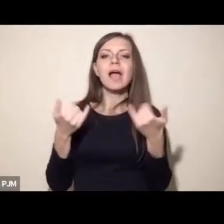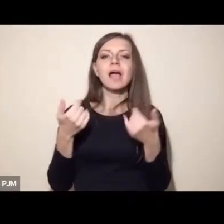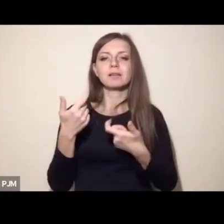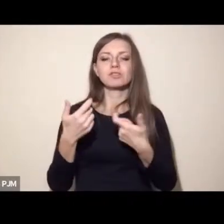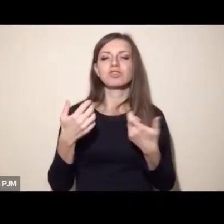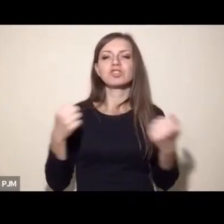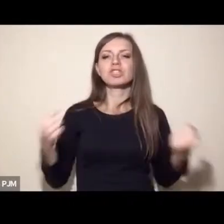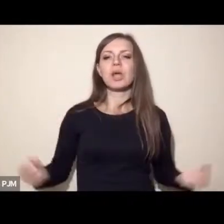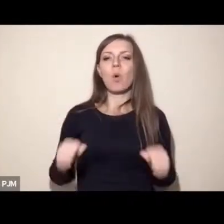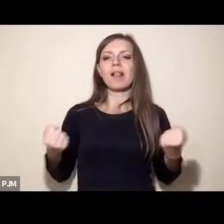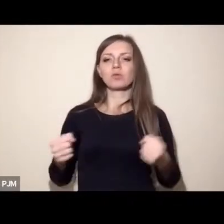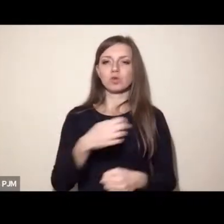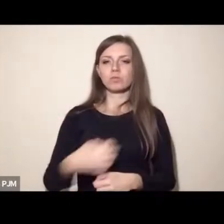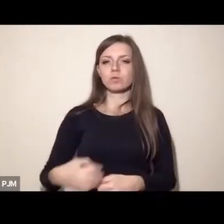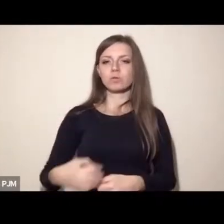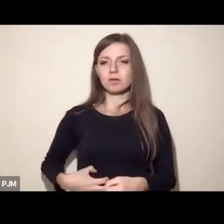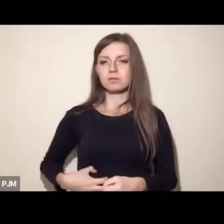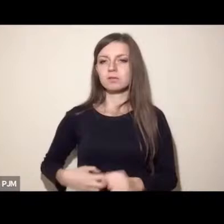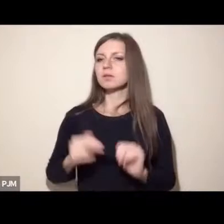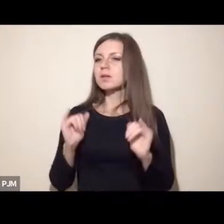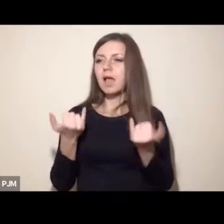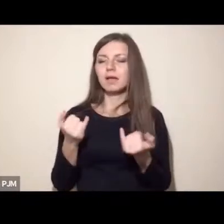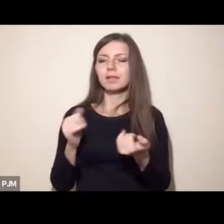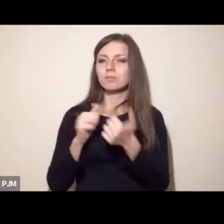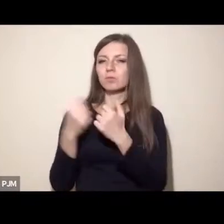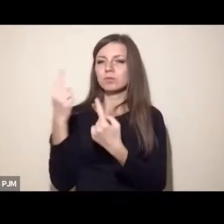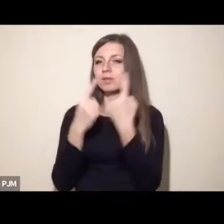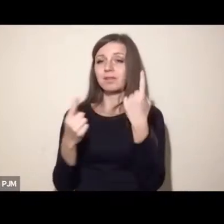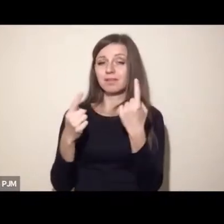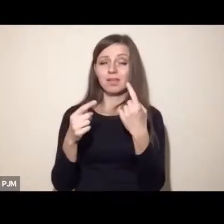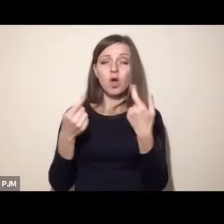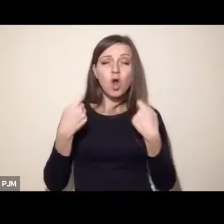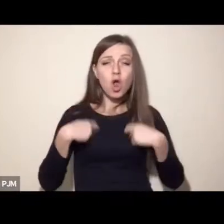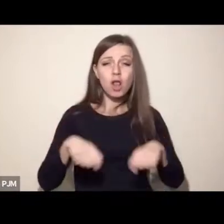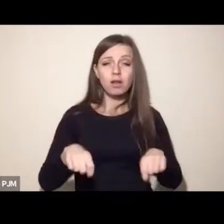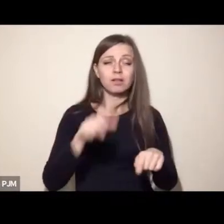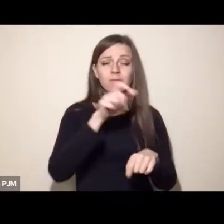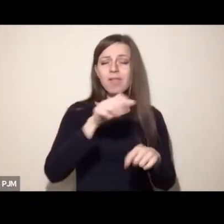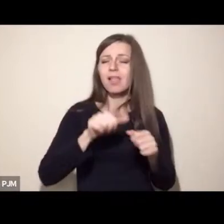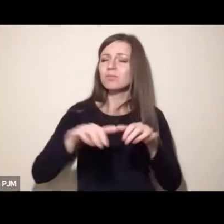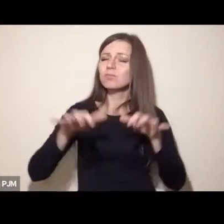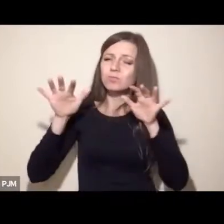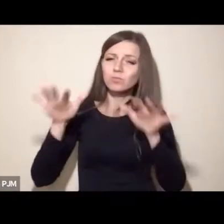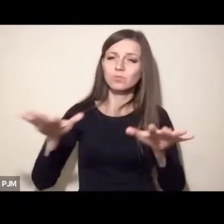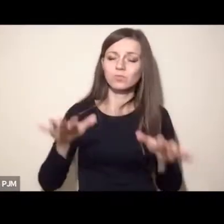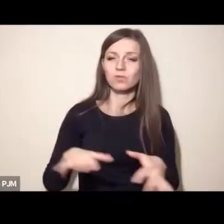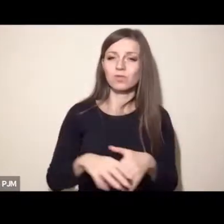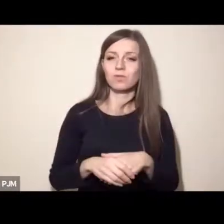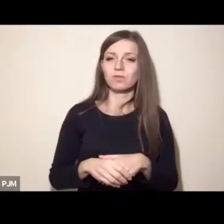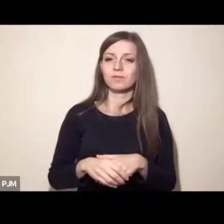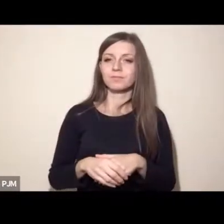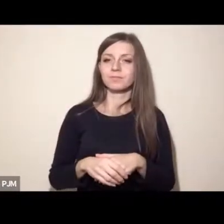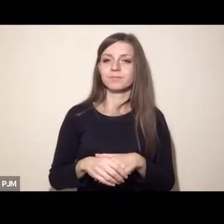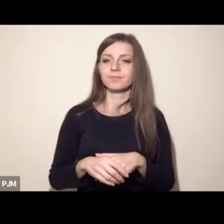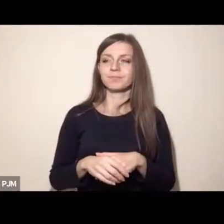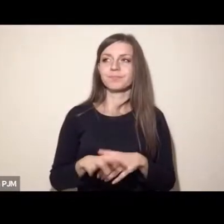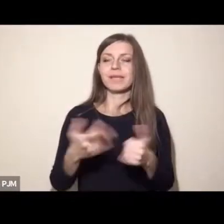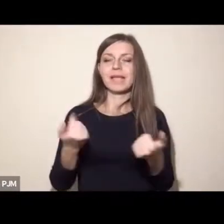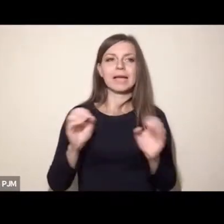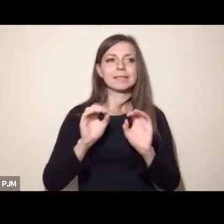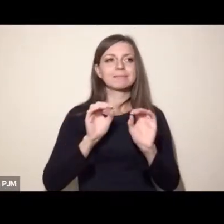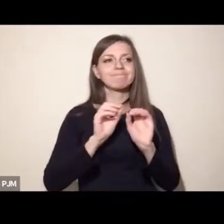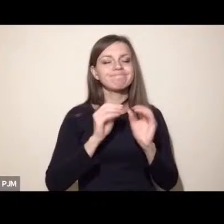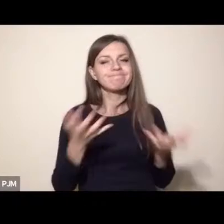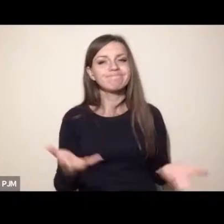sposób myślenia ogromnej grupy społecznej, taka perswazja na pewno nie może opierać się na